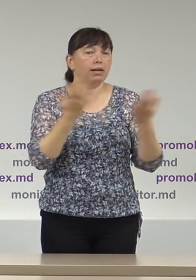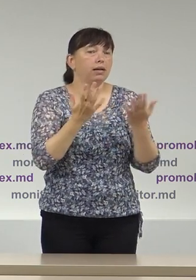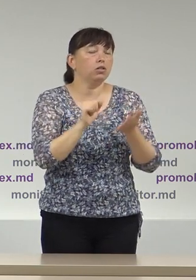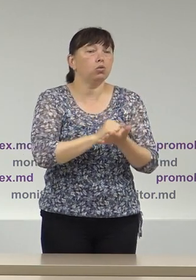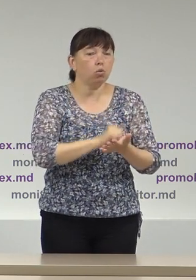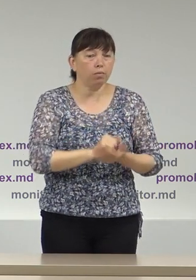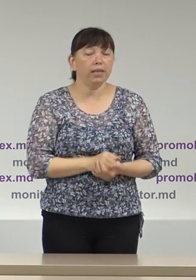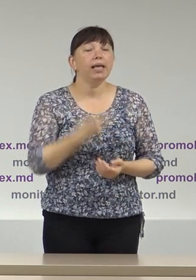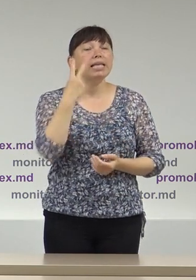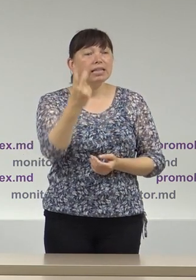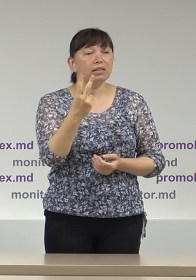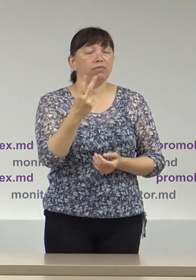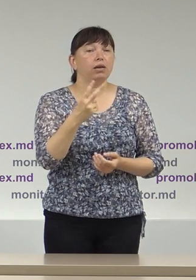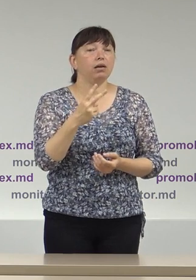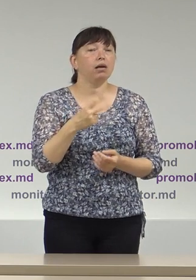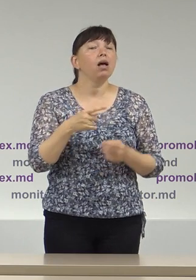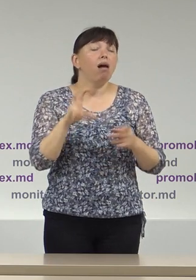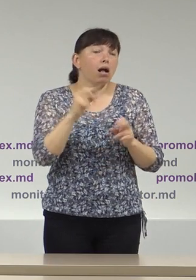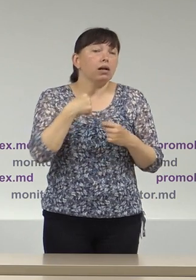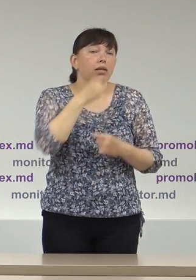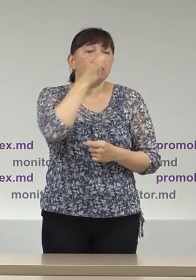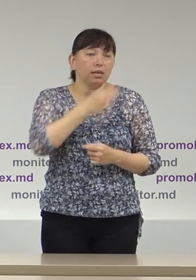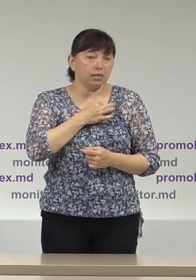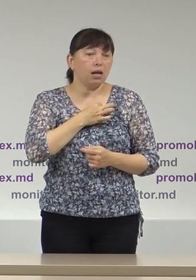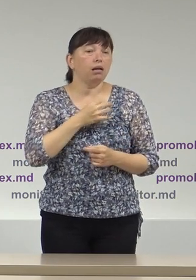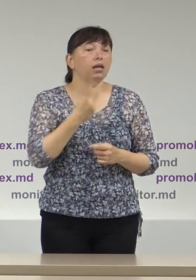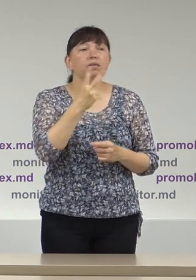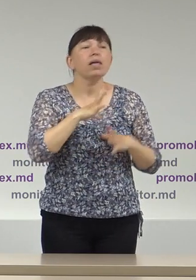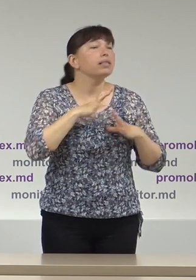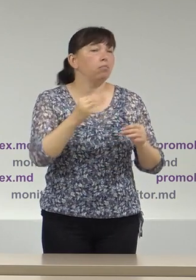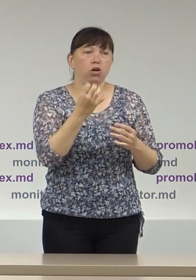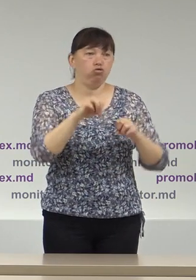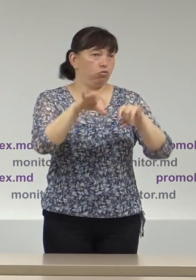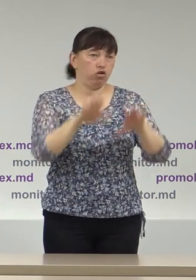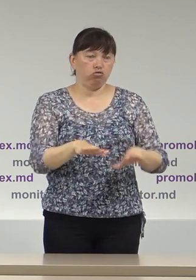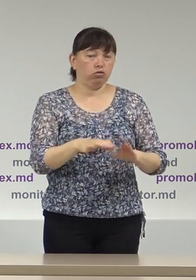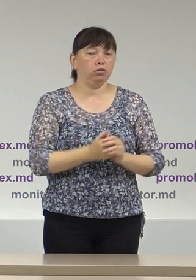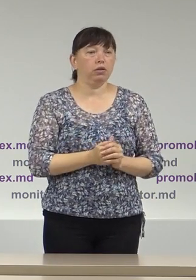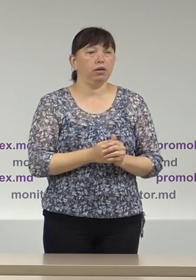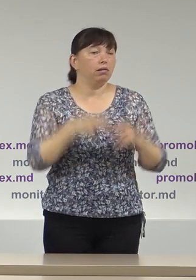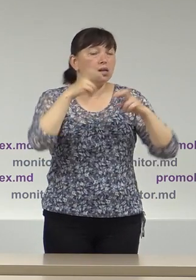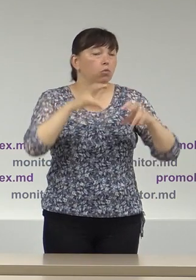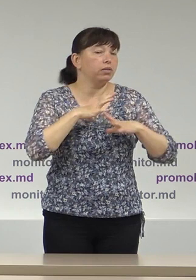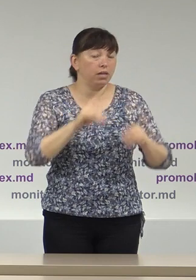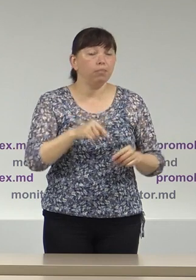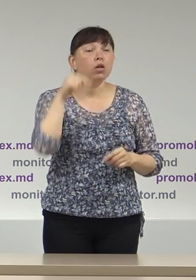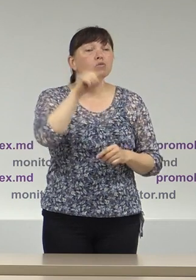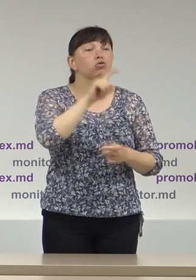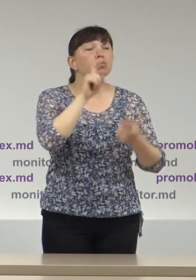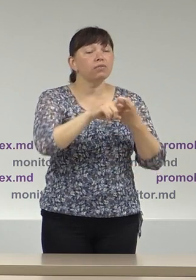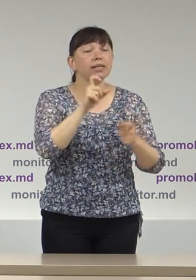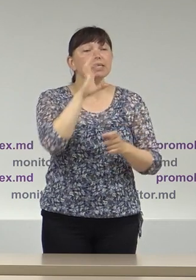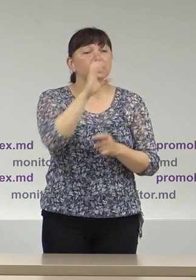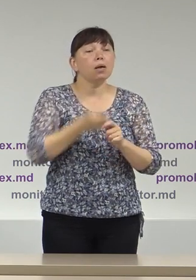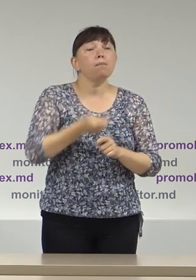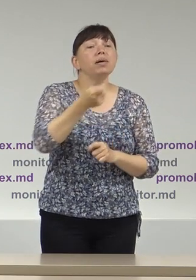Celelalte două contestații, potrivit informațiilor disponibile, nu au fost soluționate. În ce privește depunerea contestației de